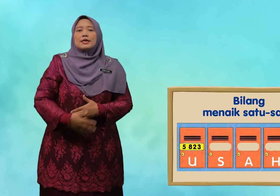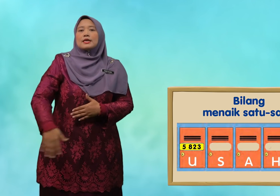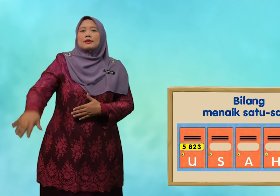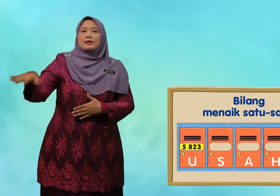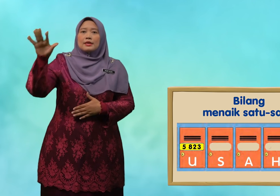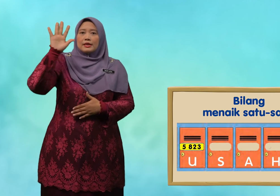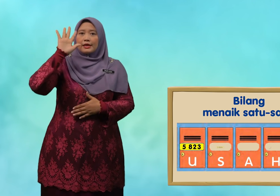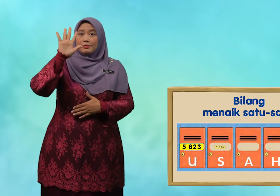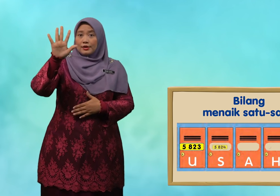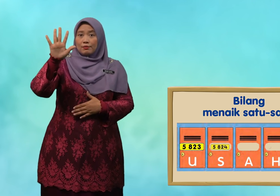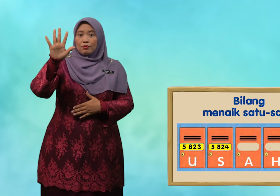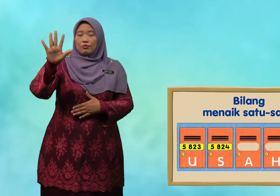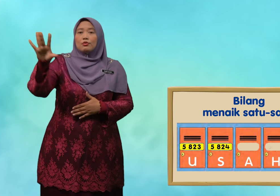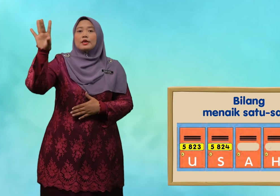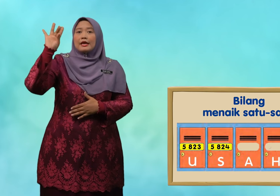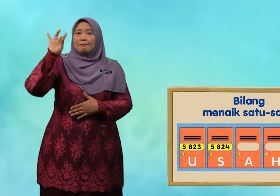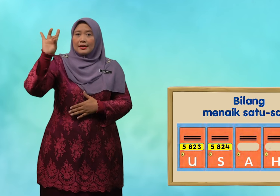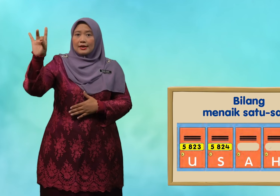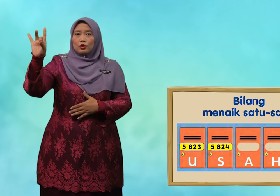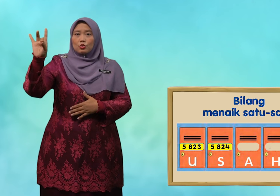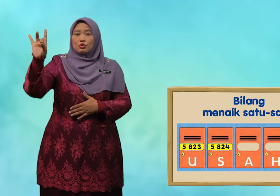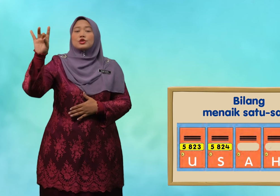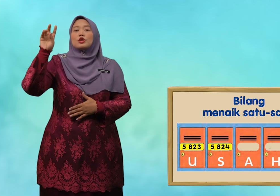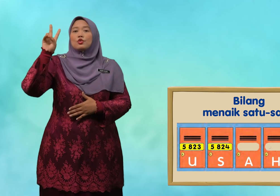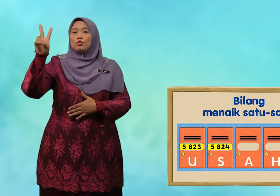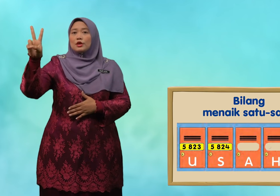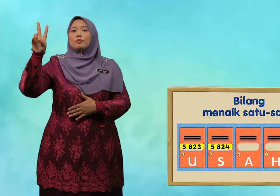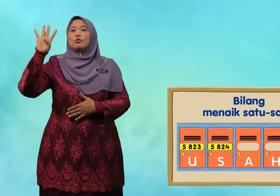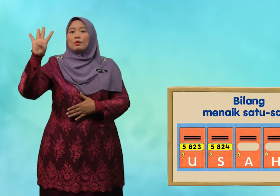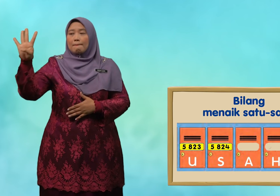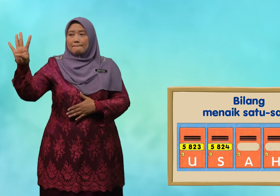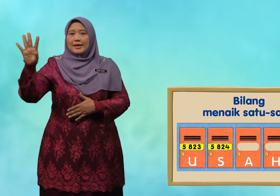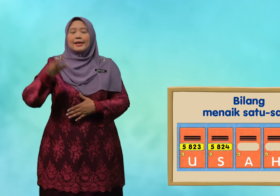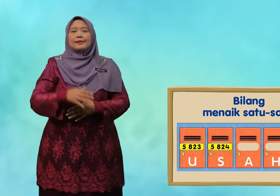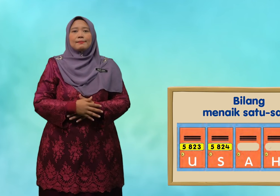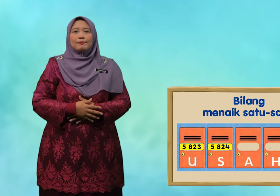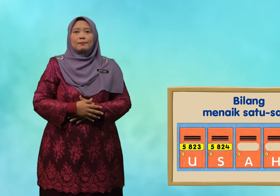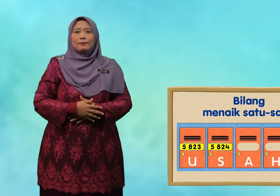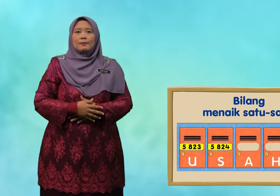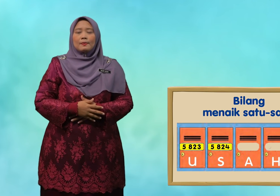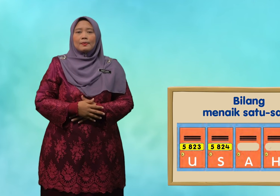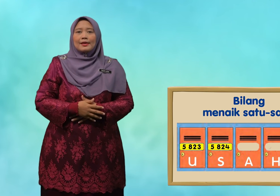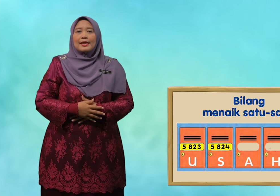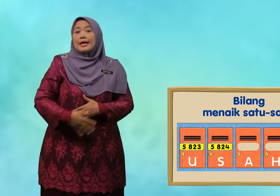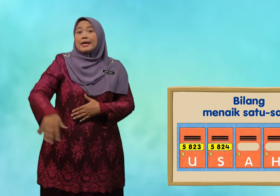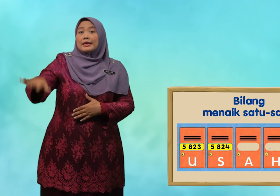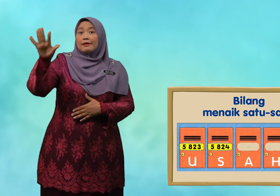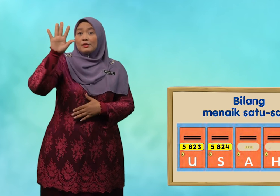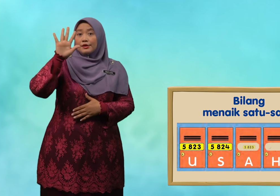lima ribu lapan ratus dua puluh empat lima